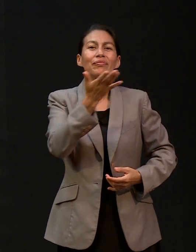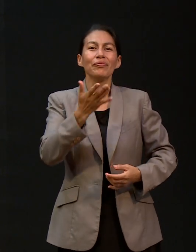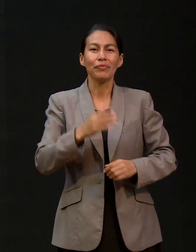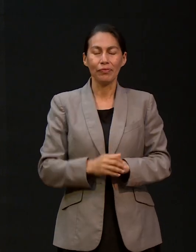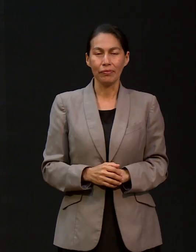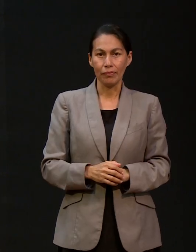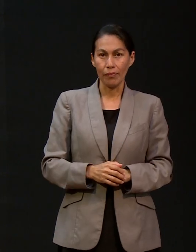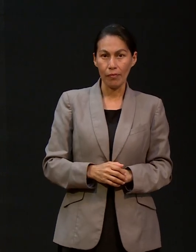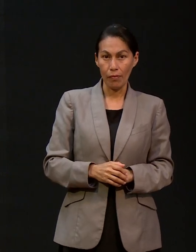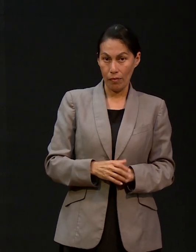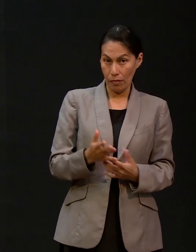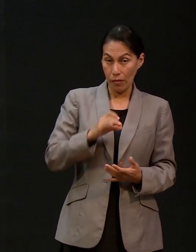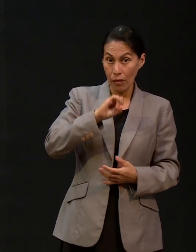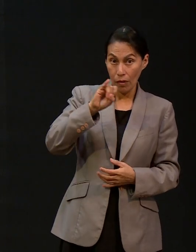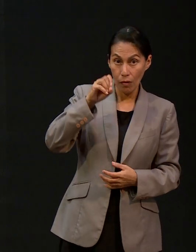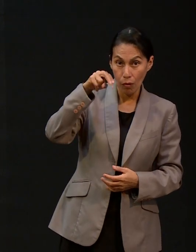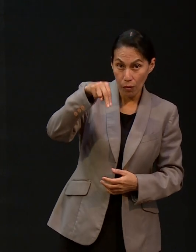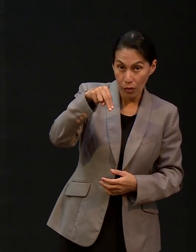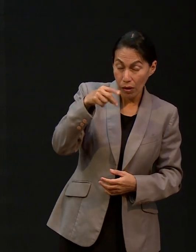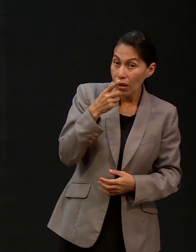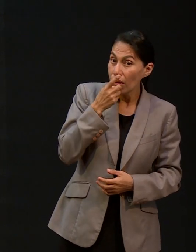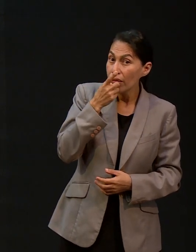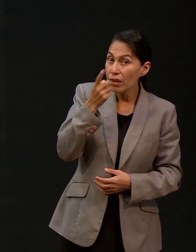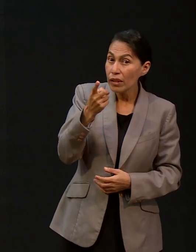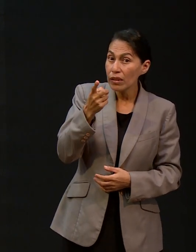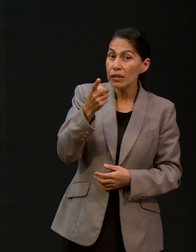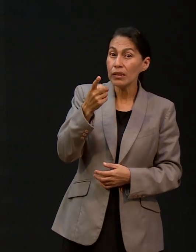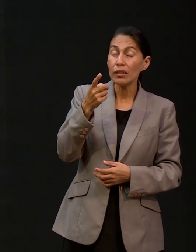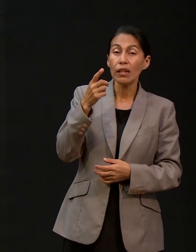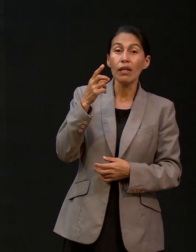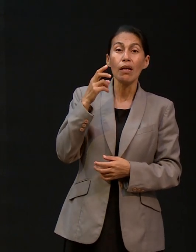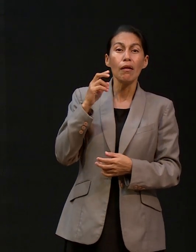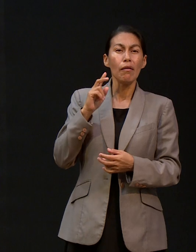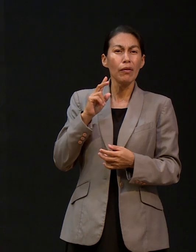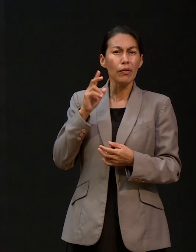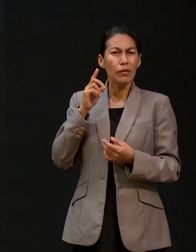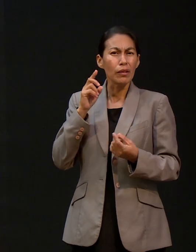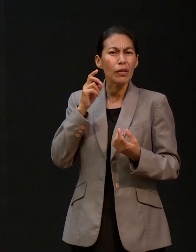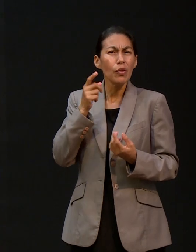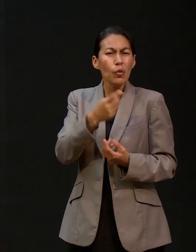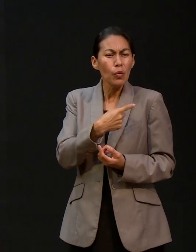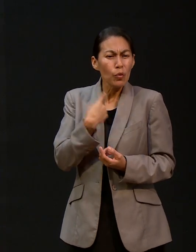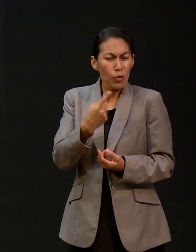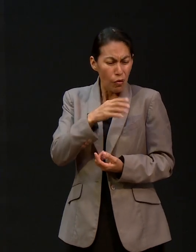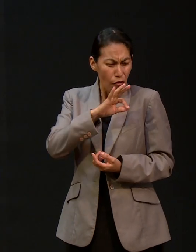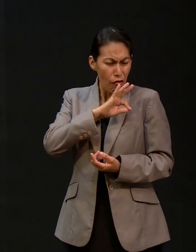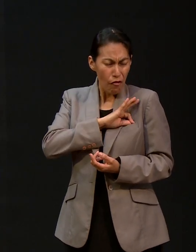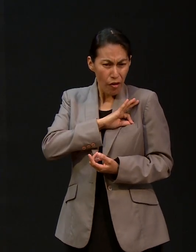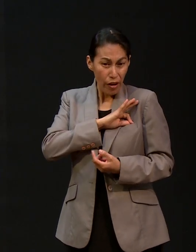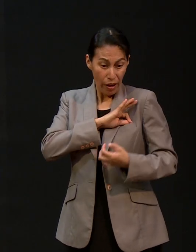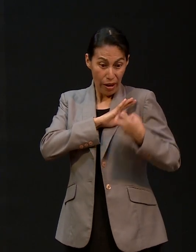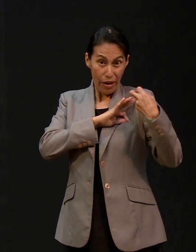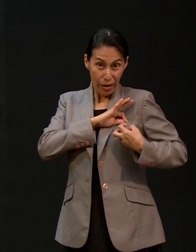Y Juan explica, y esta es la victoria que vence al mundo, nuestra fe.